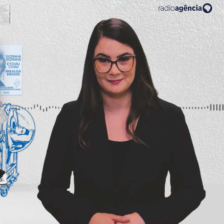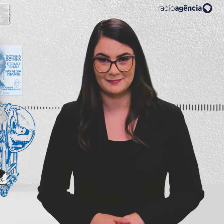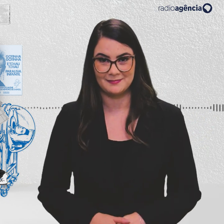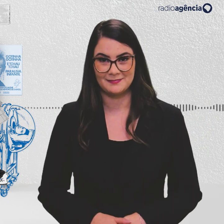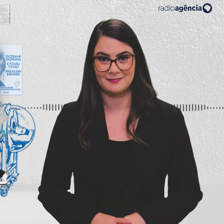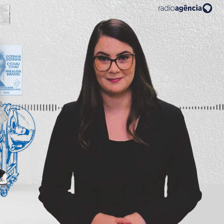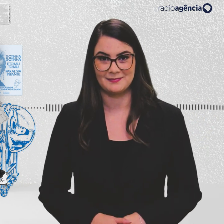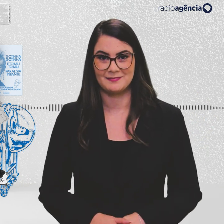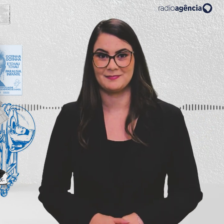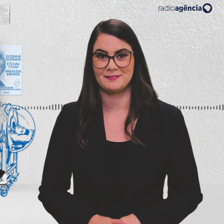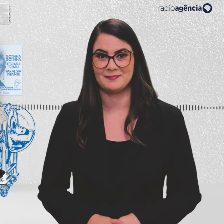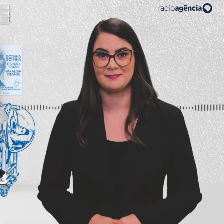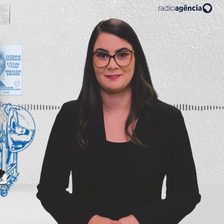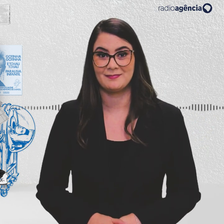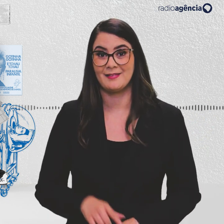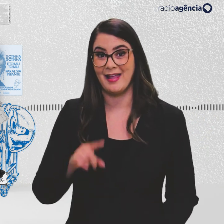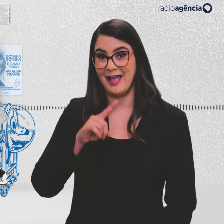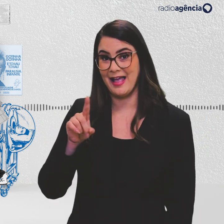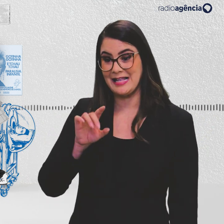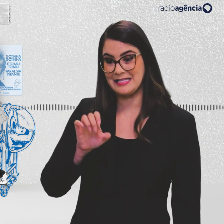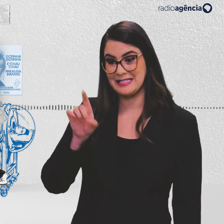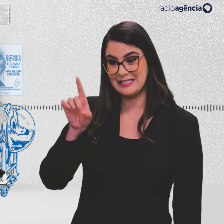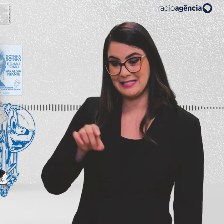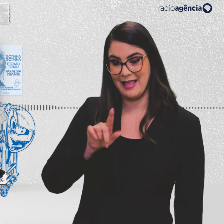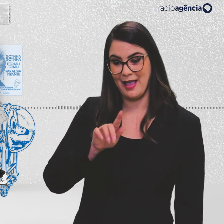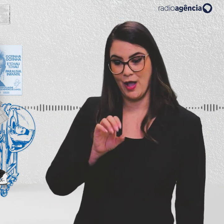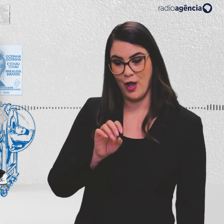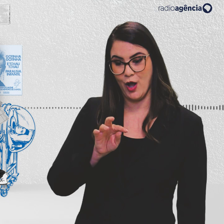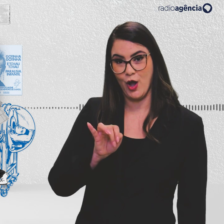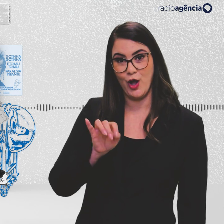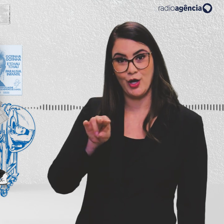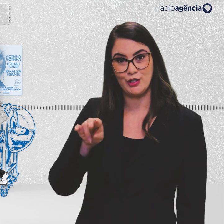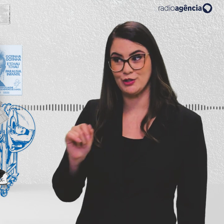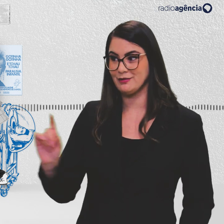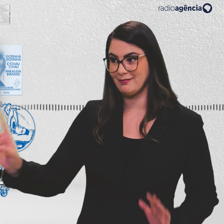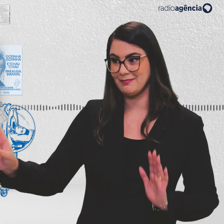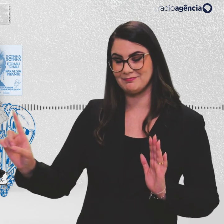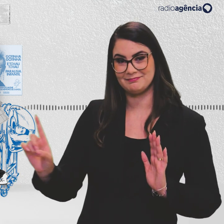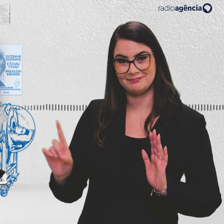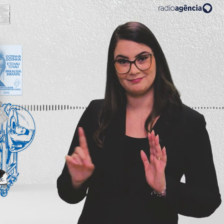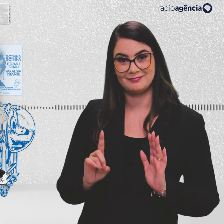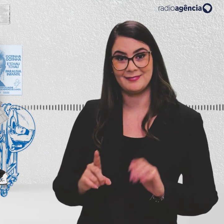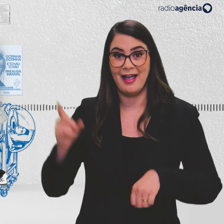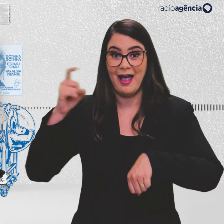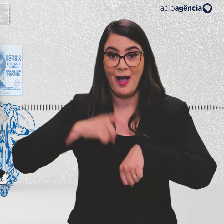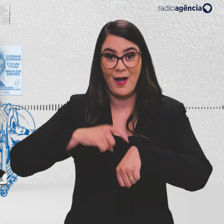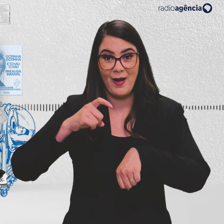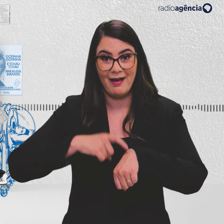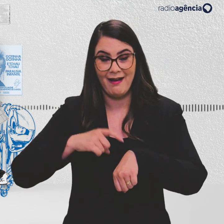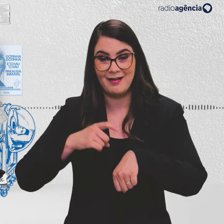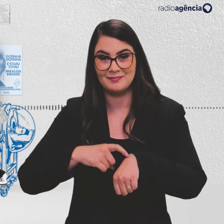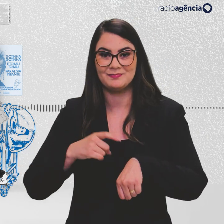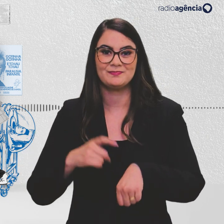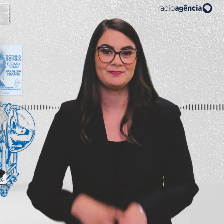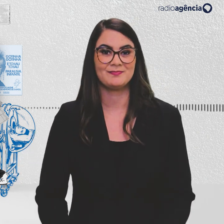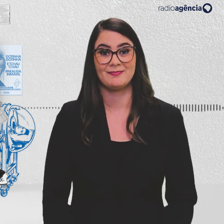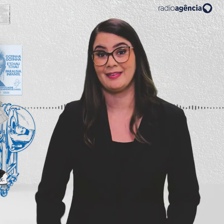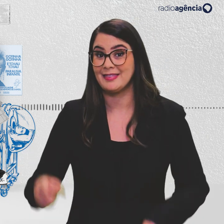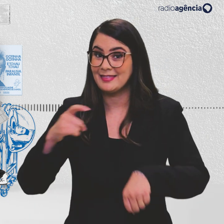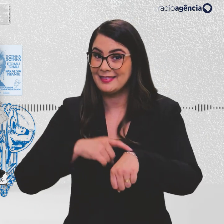se manda, Zé Gotinha está chegando. Tá na hora, tá na hora,